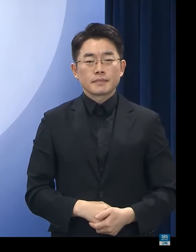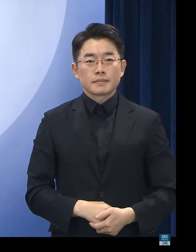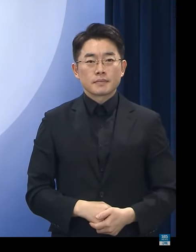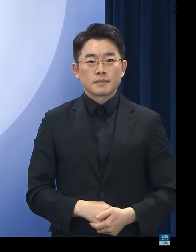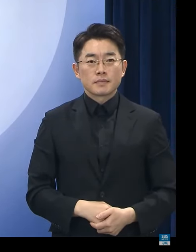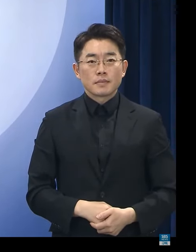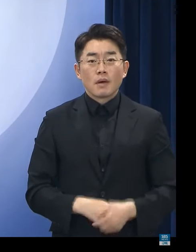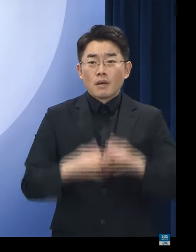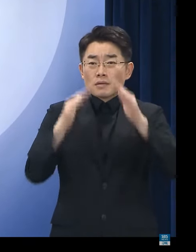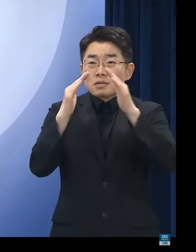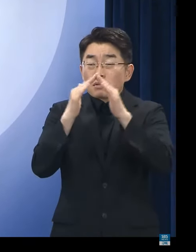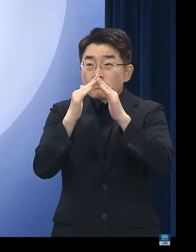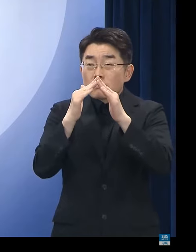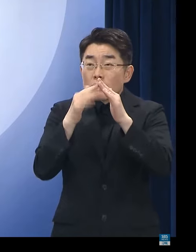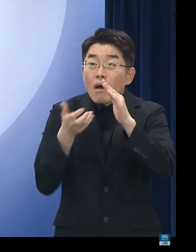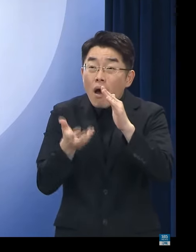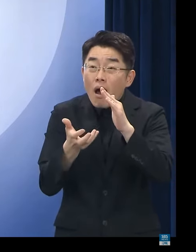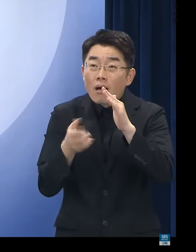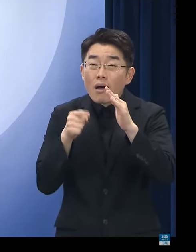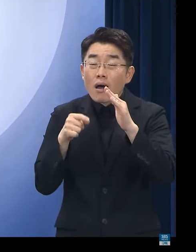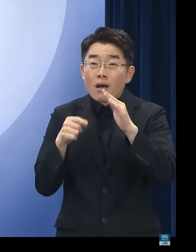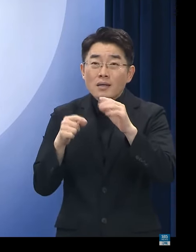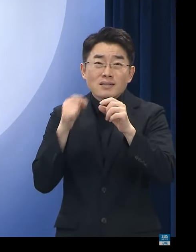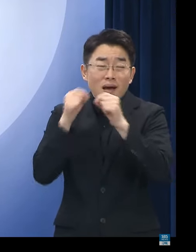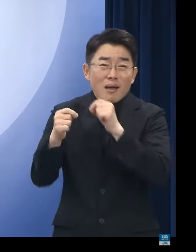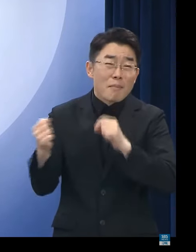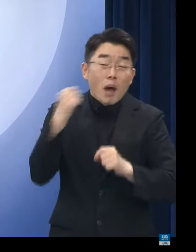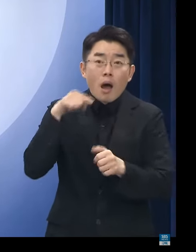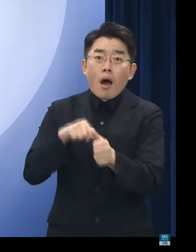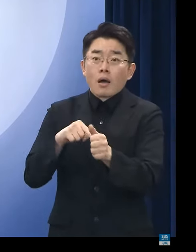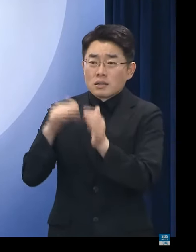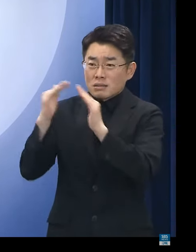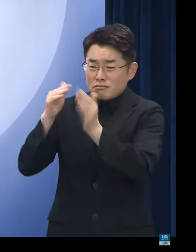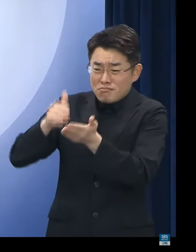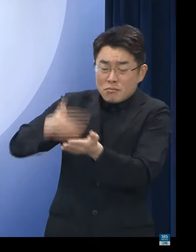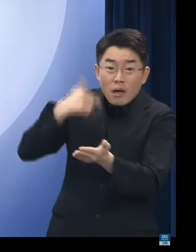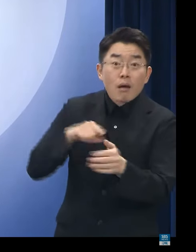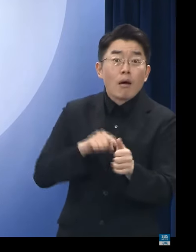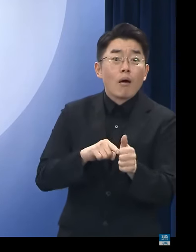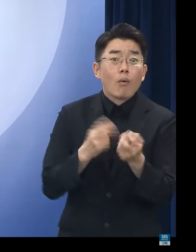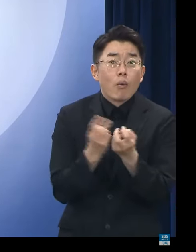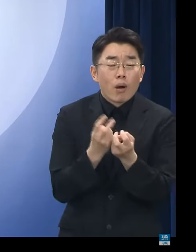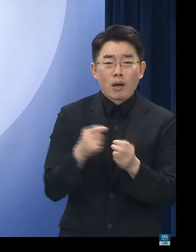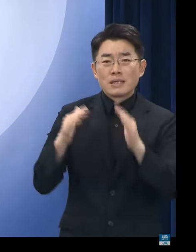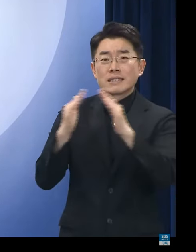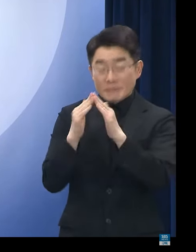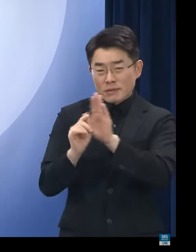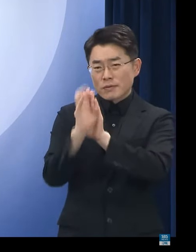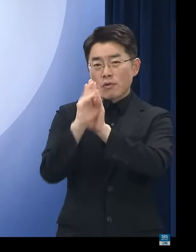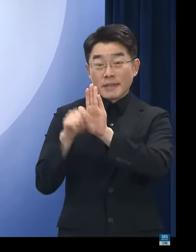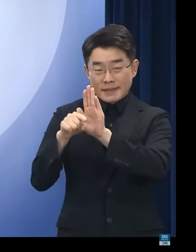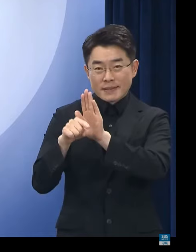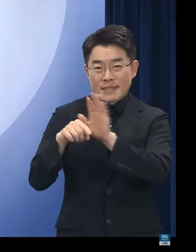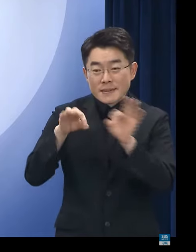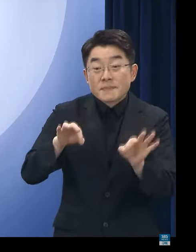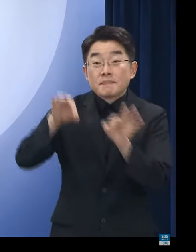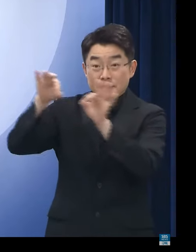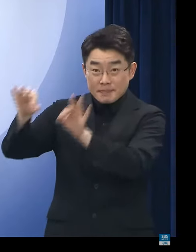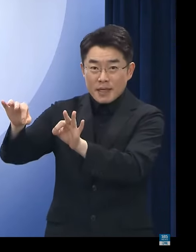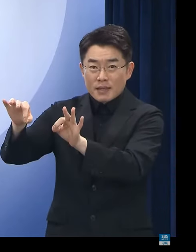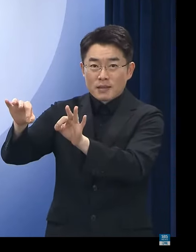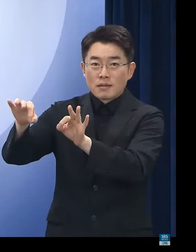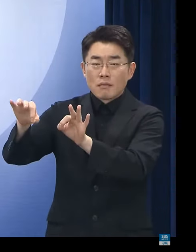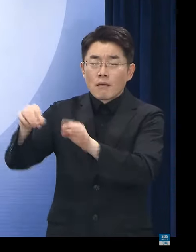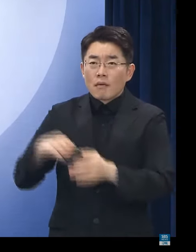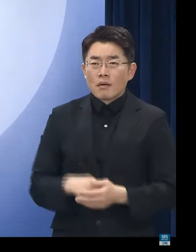급작스러운 주거 불안에 직면한 피해자들을 위해서 경매 공매를 일정기간 유예하는 한편